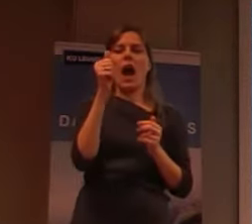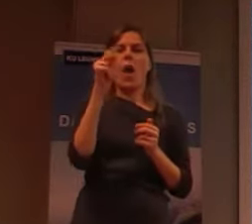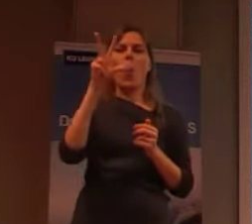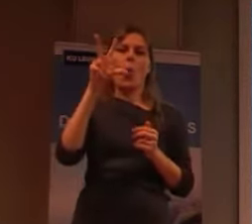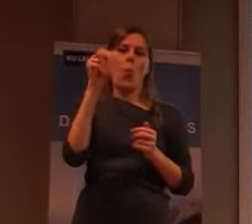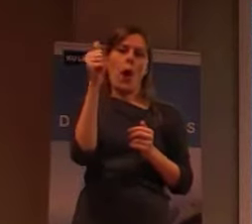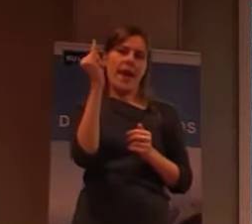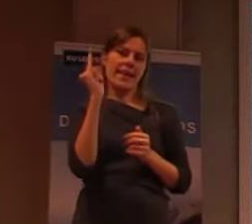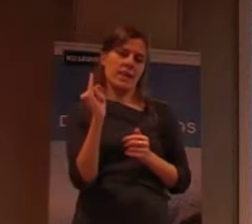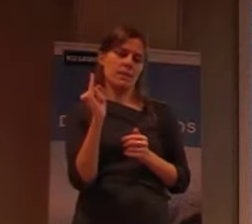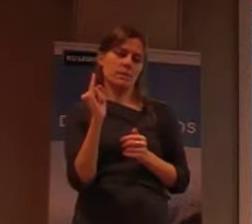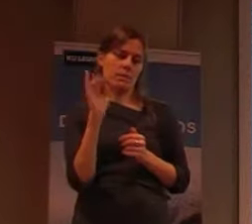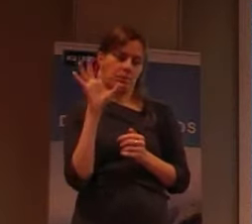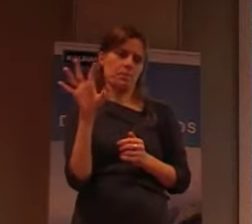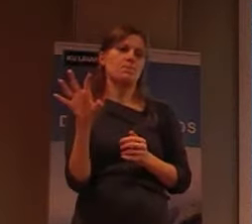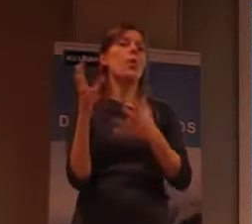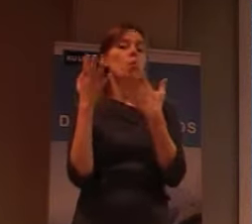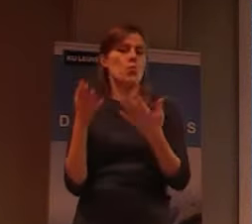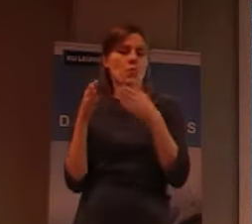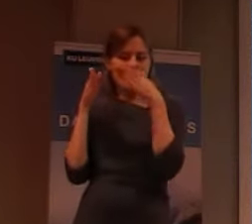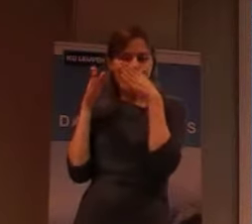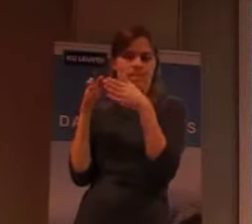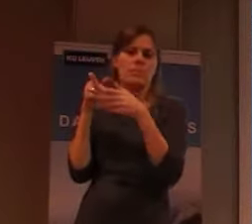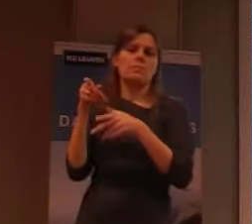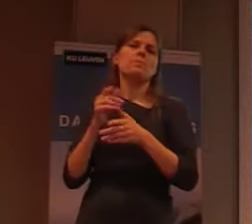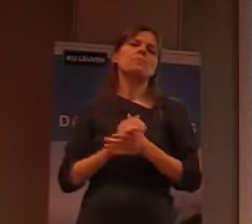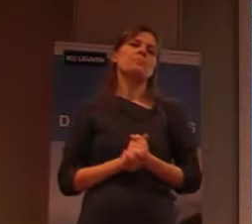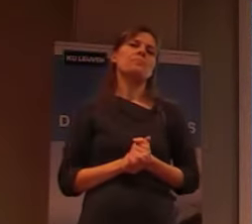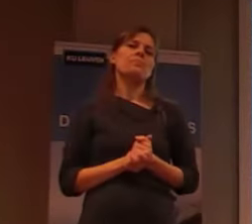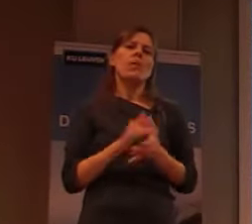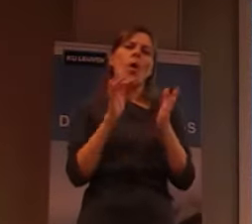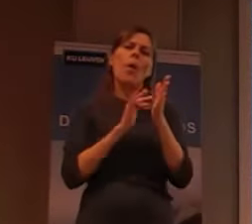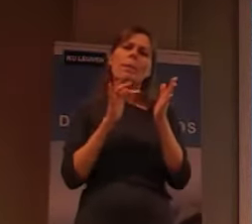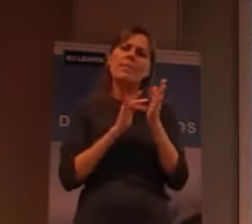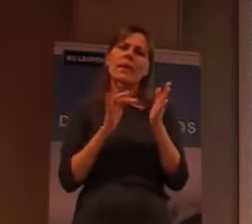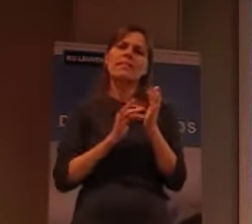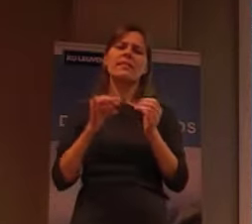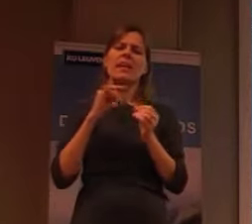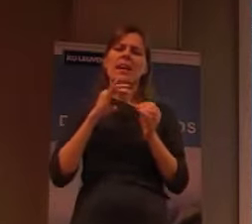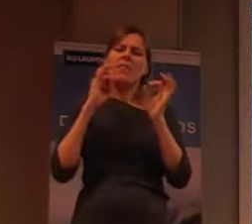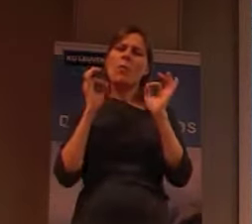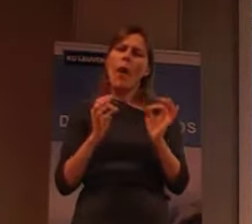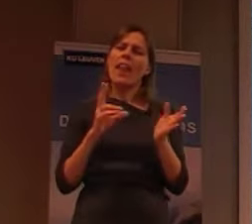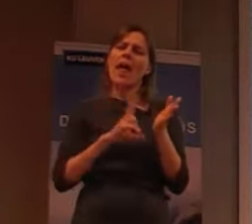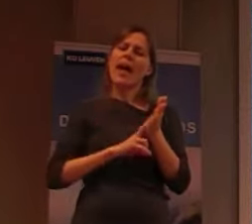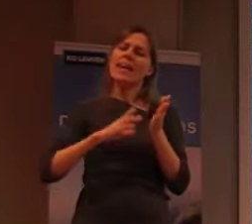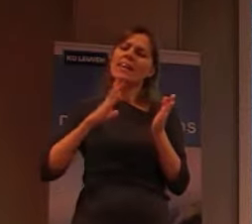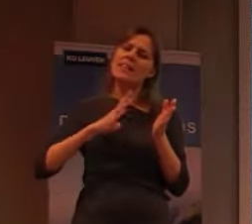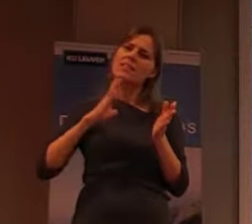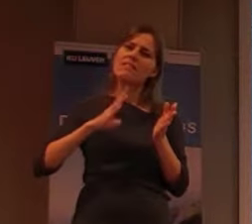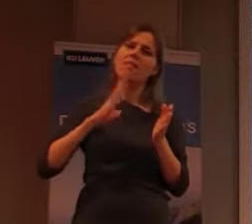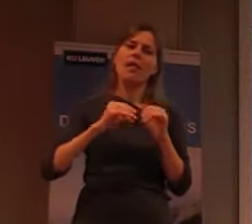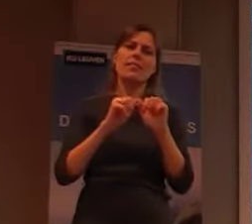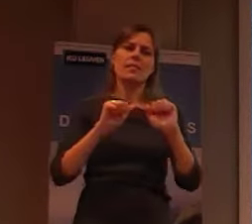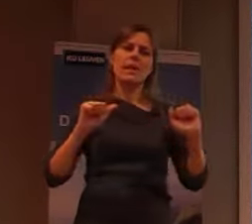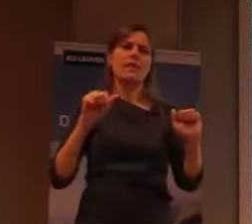Hawaii willen hebben, omdat, omdat, ook wel, een aantal, heel interessante dingen aan het gebeuren